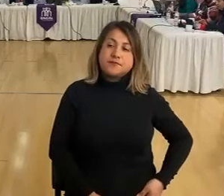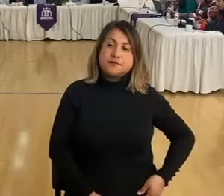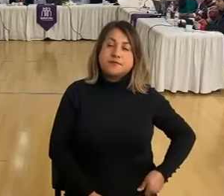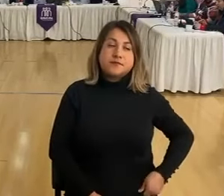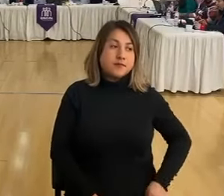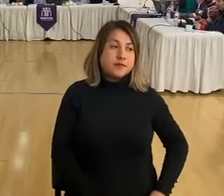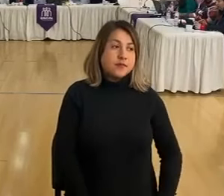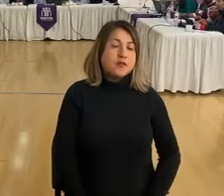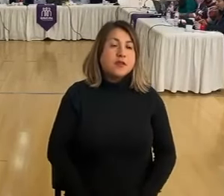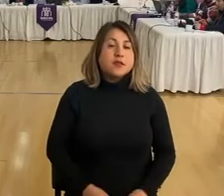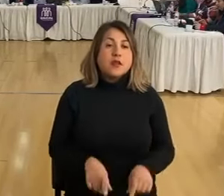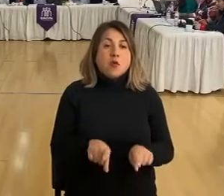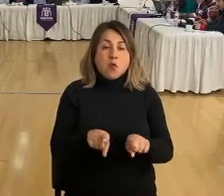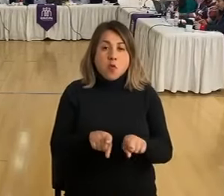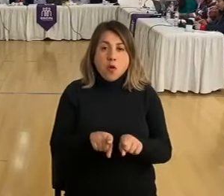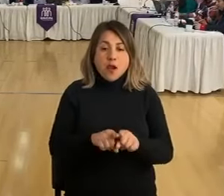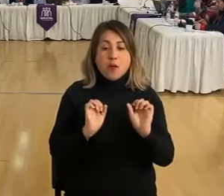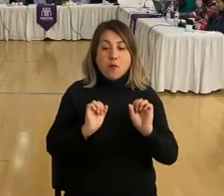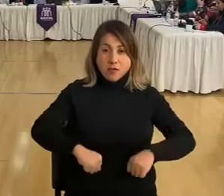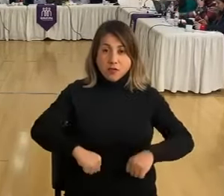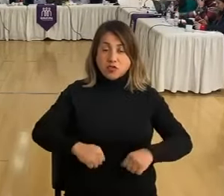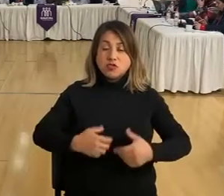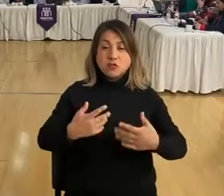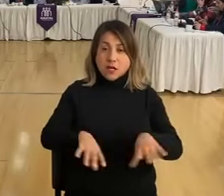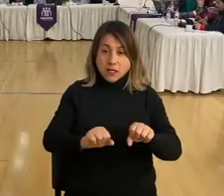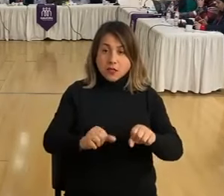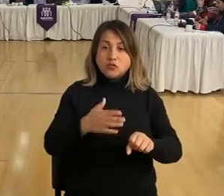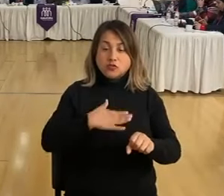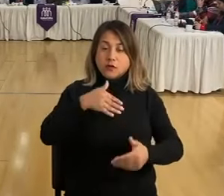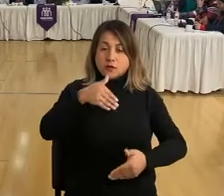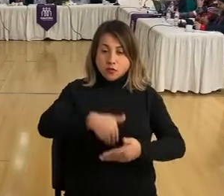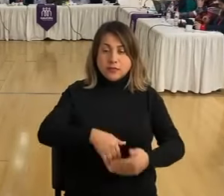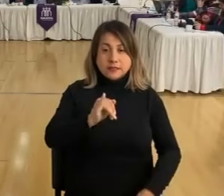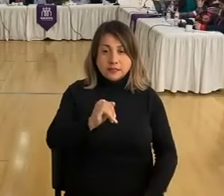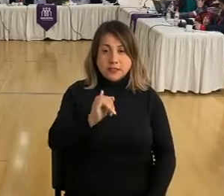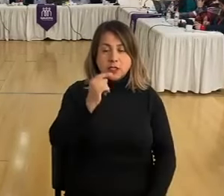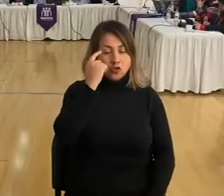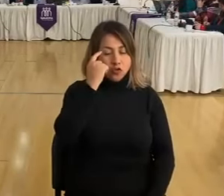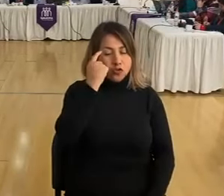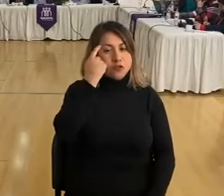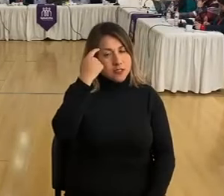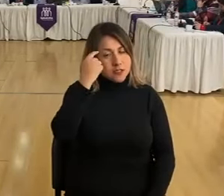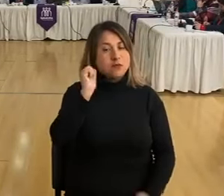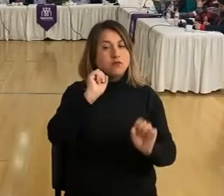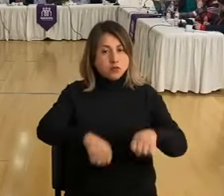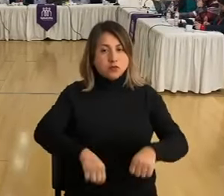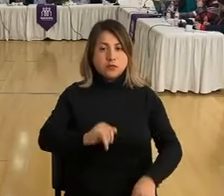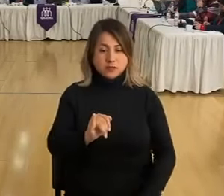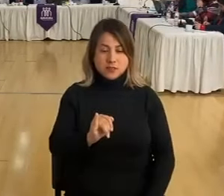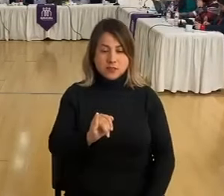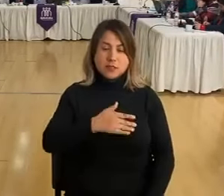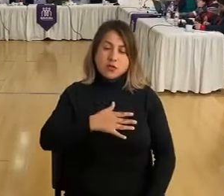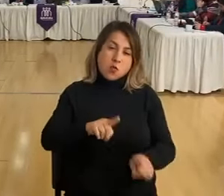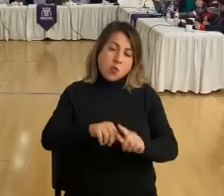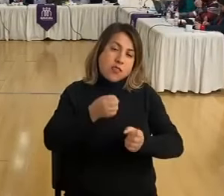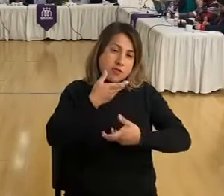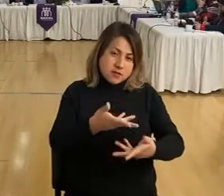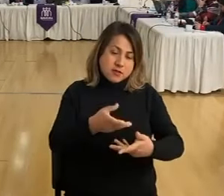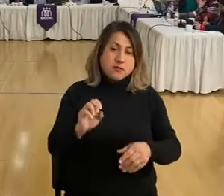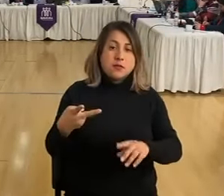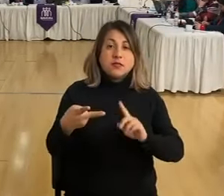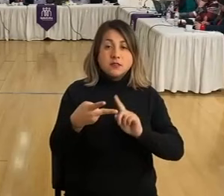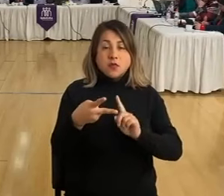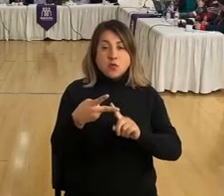Bueno, de todas maneras, la aprobación está, yo voté conscientemente, pero yo quería dejarlo dicho. Lo